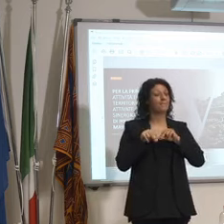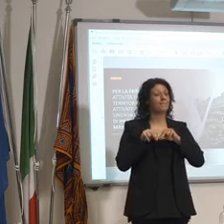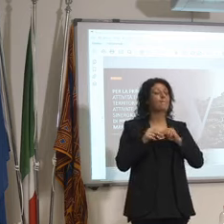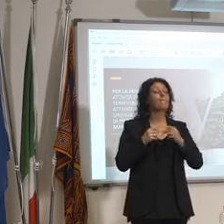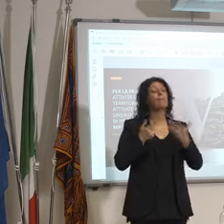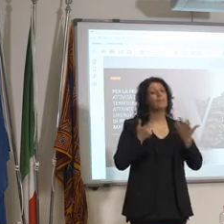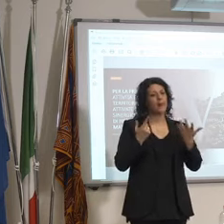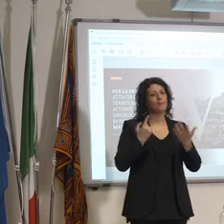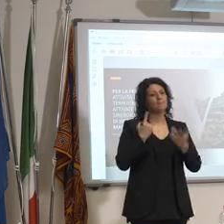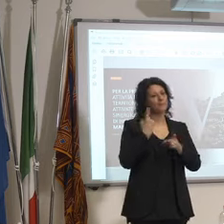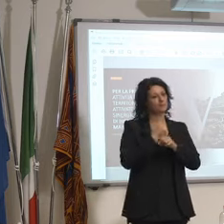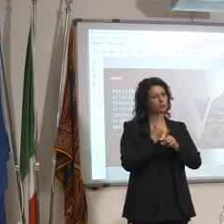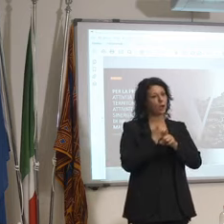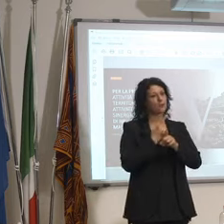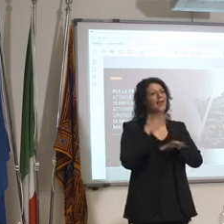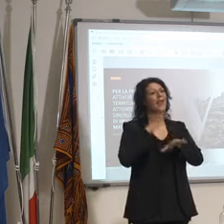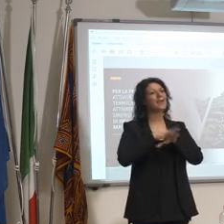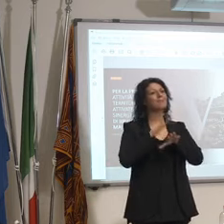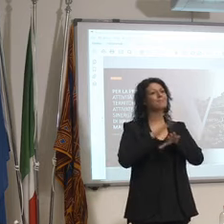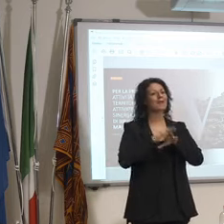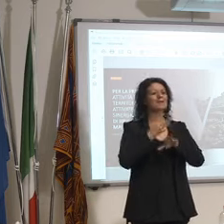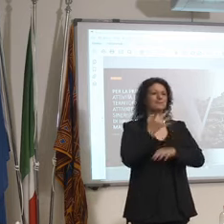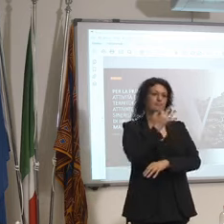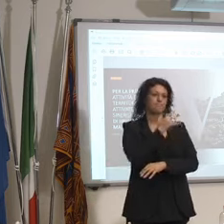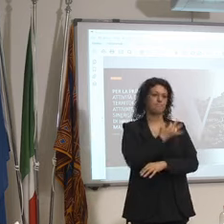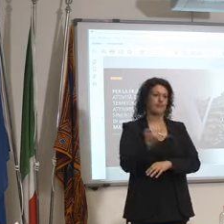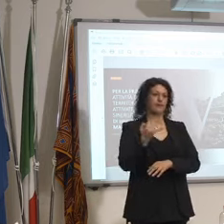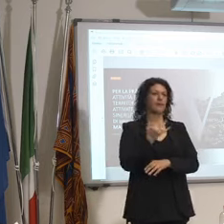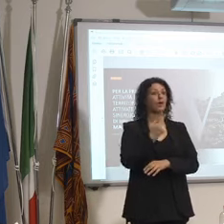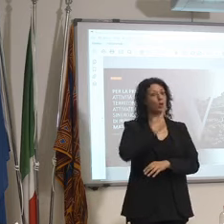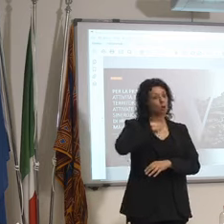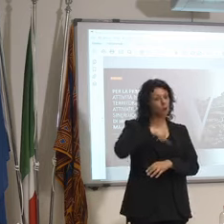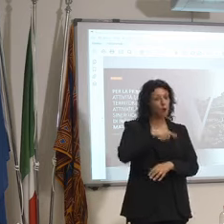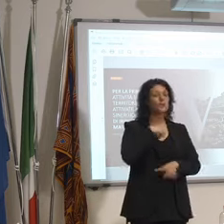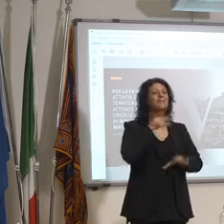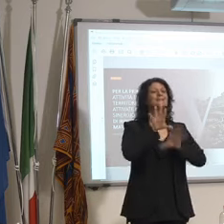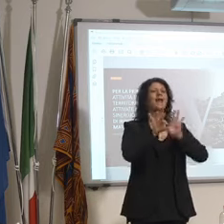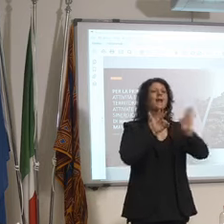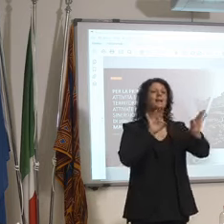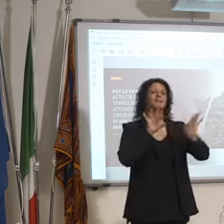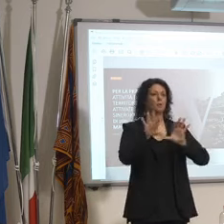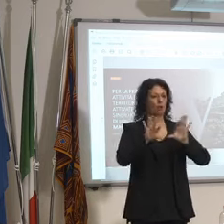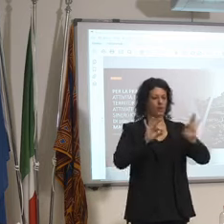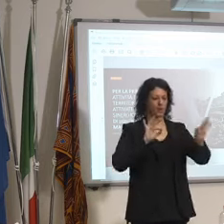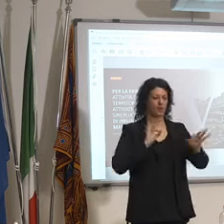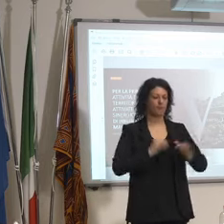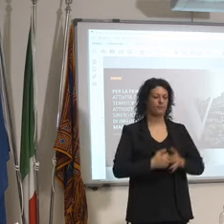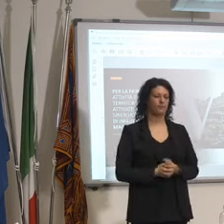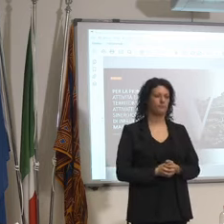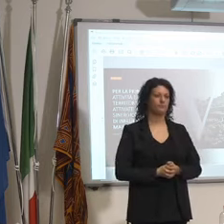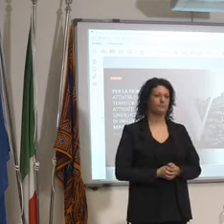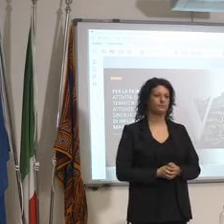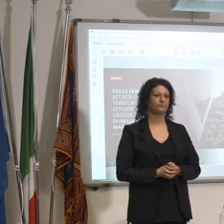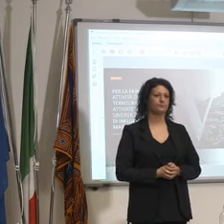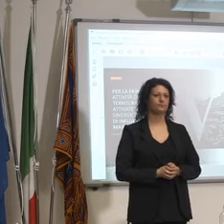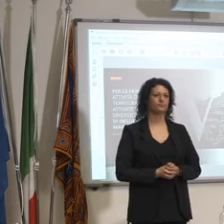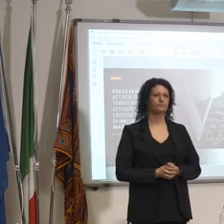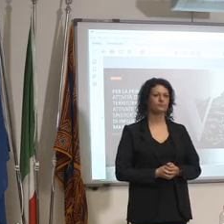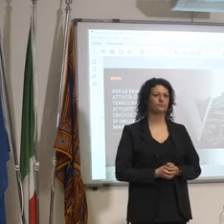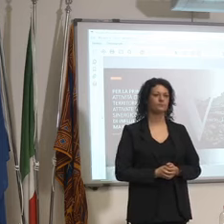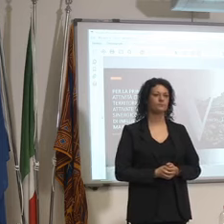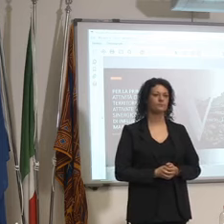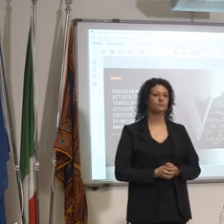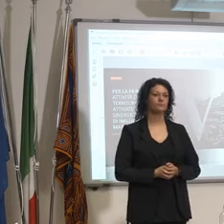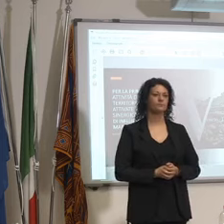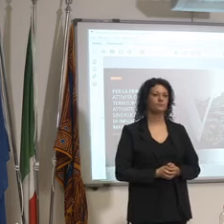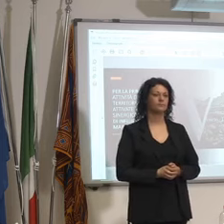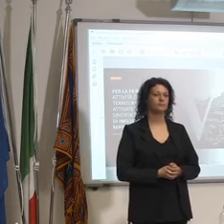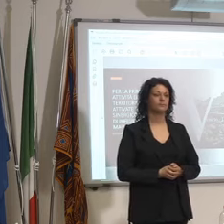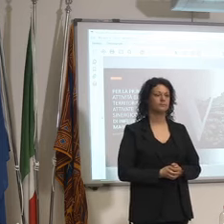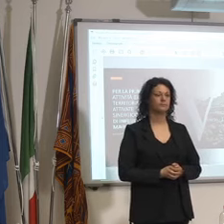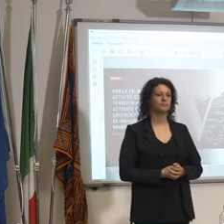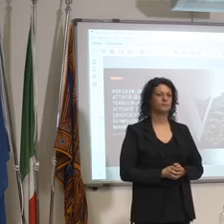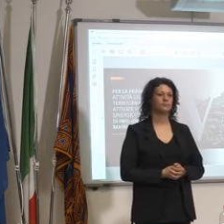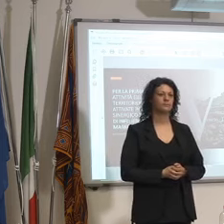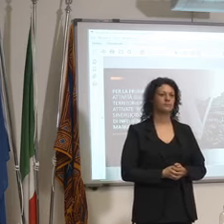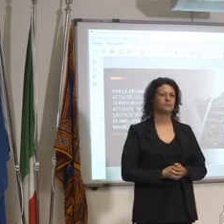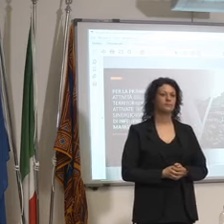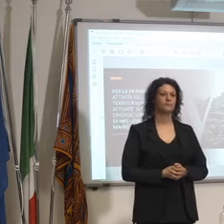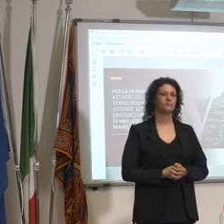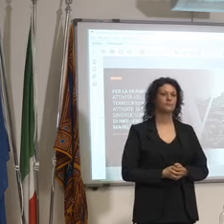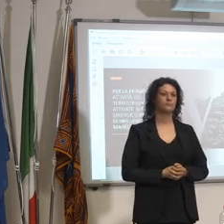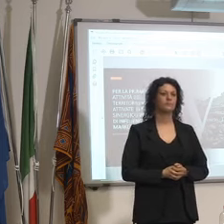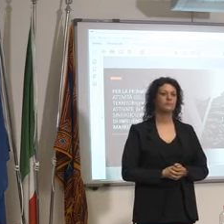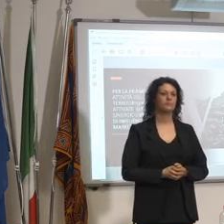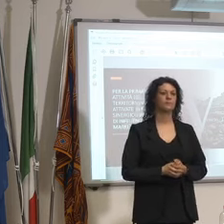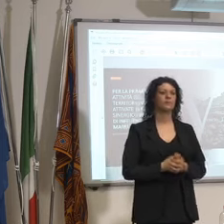ma fatte bene e noi le selezioneremo queste qua cioè non è che le facciamo fare a tutti quanti perché queste cose qualcuno